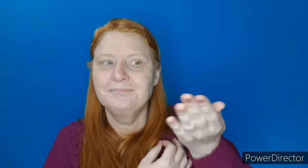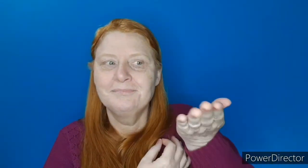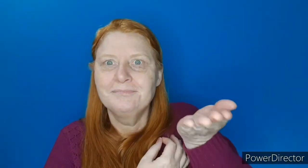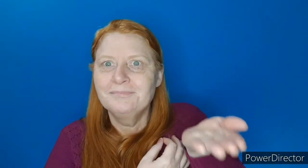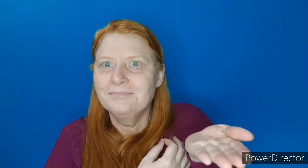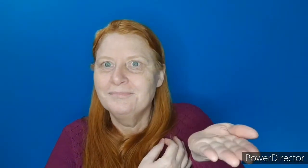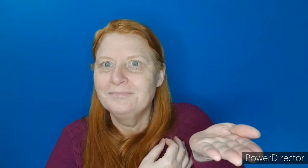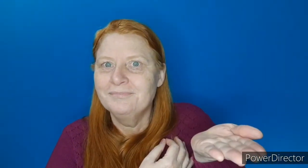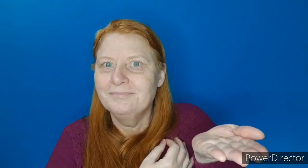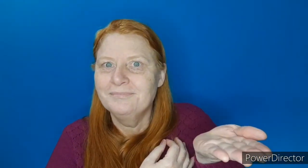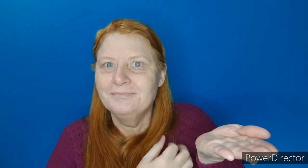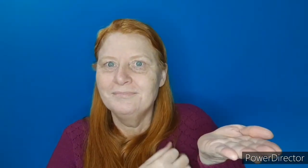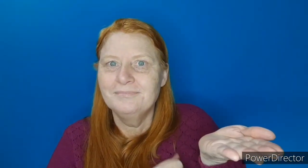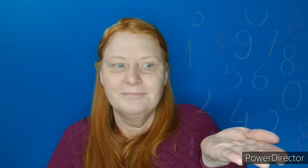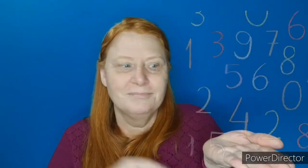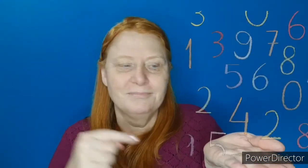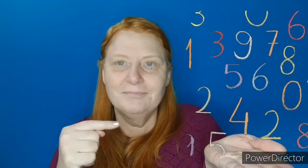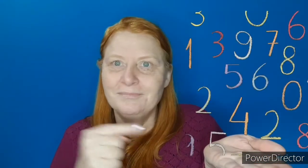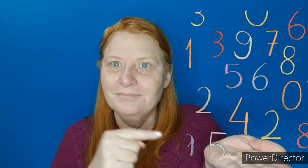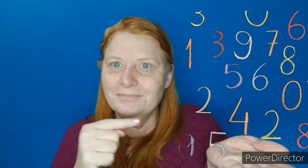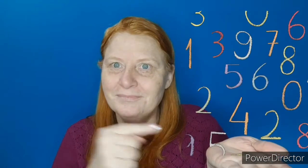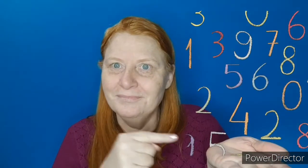números naturais.